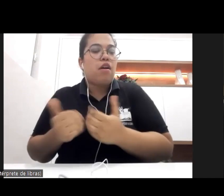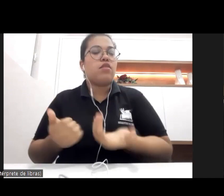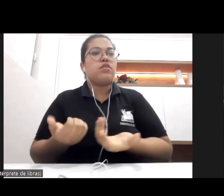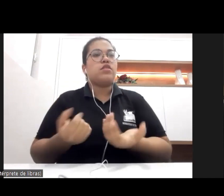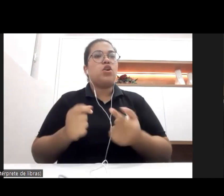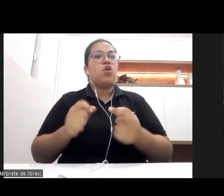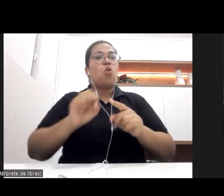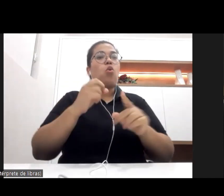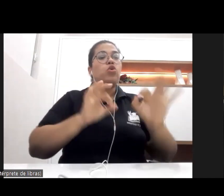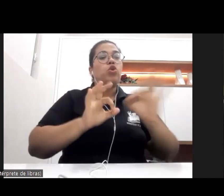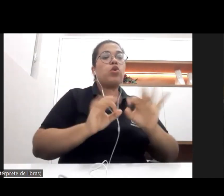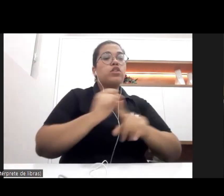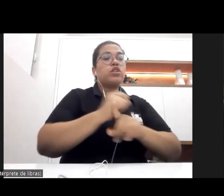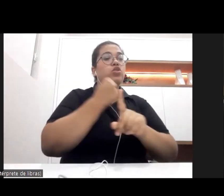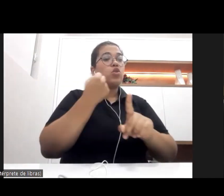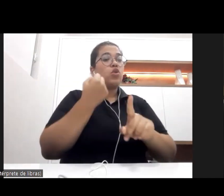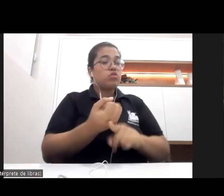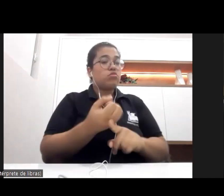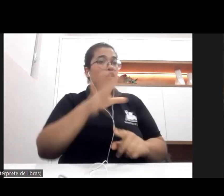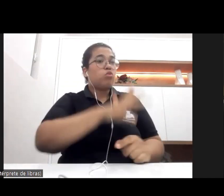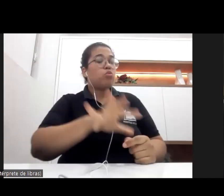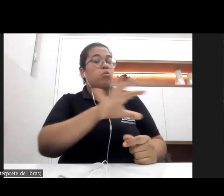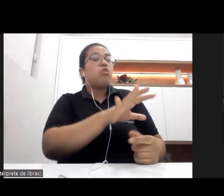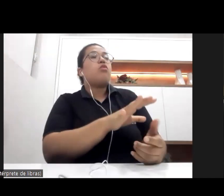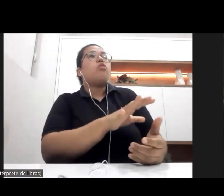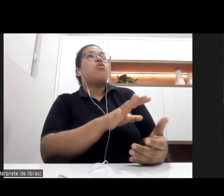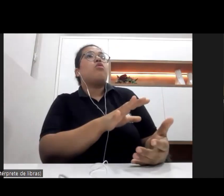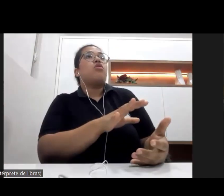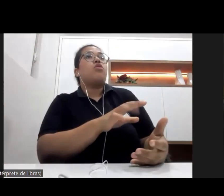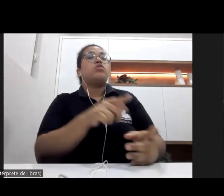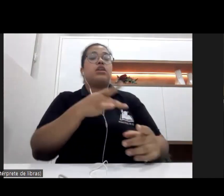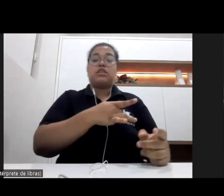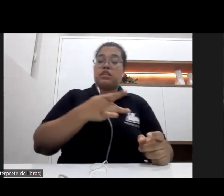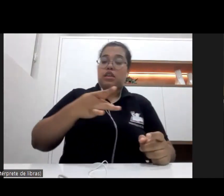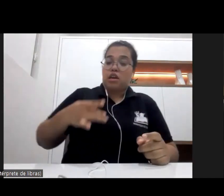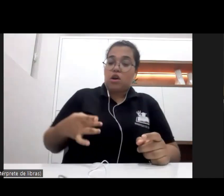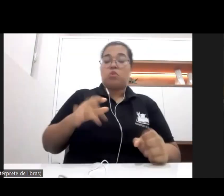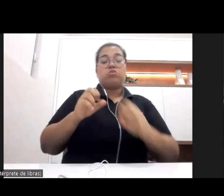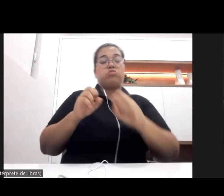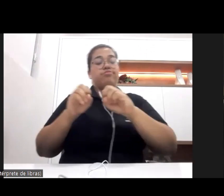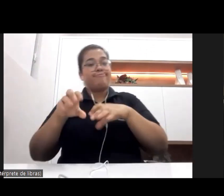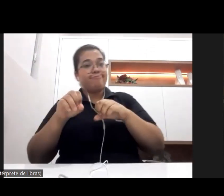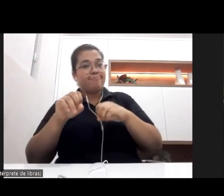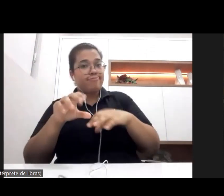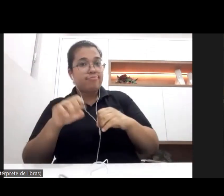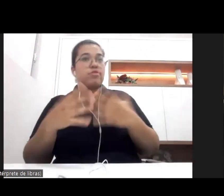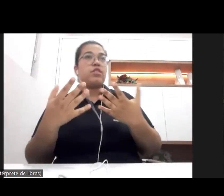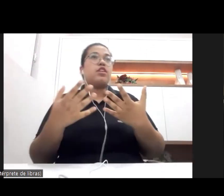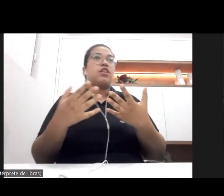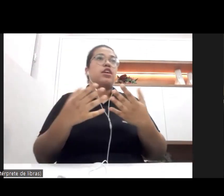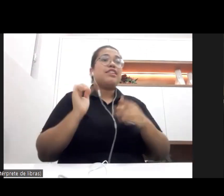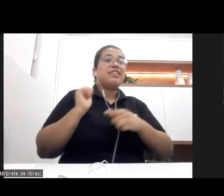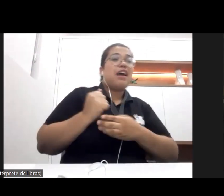civil, no âmbito da saúde, da educação, da assistência,